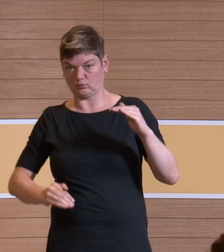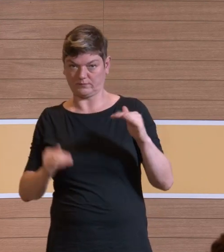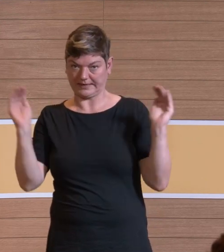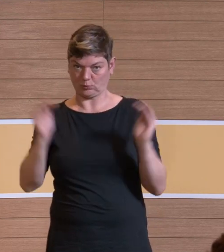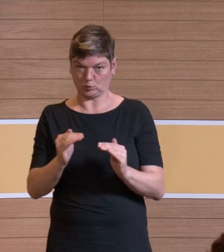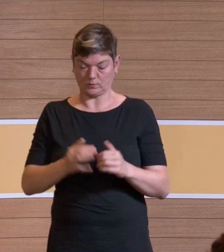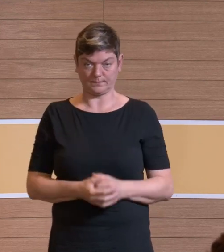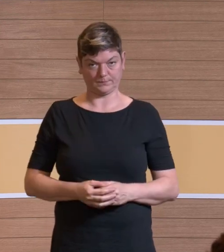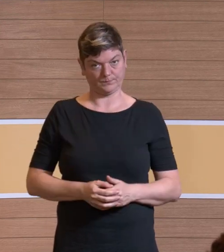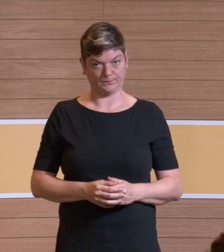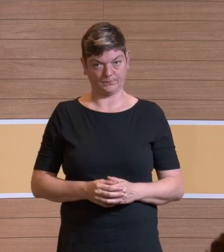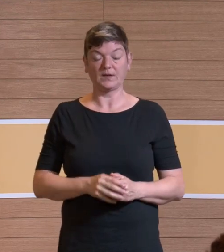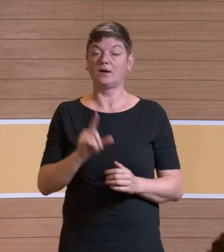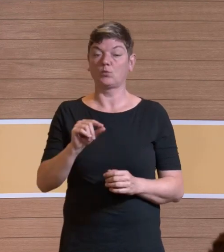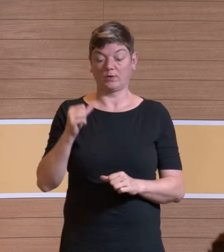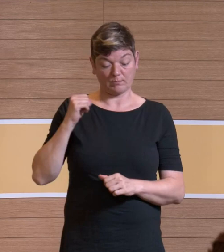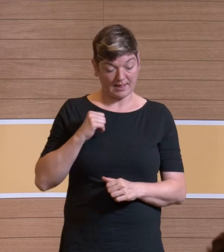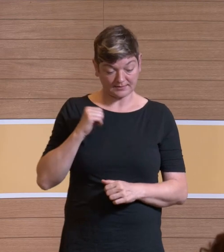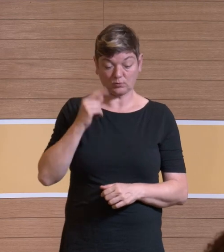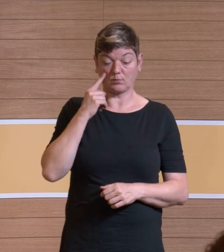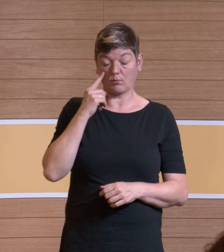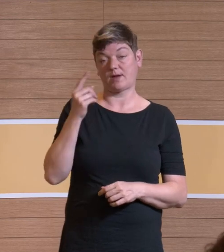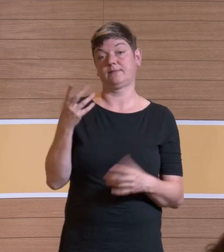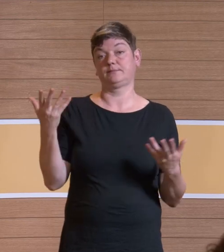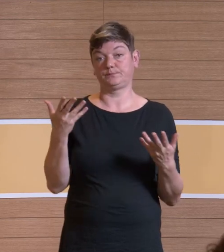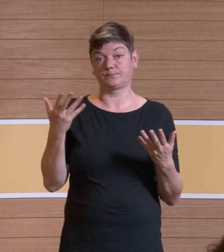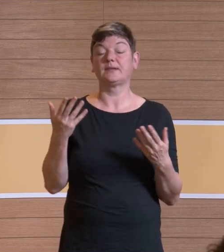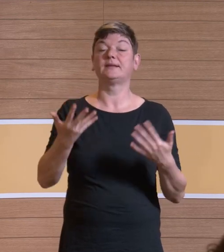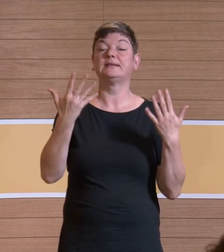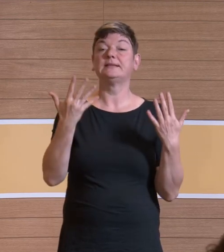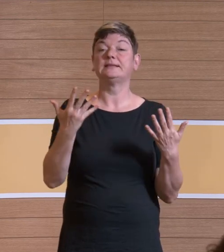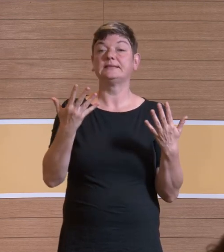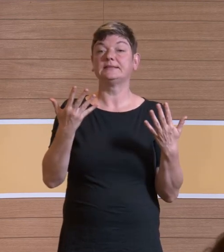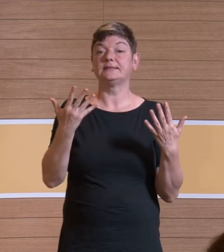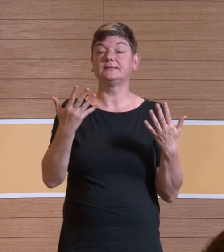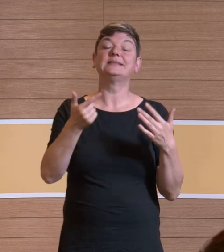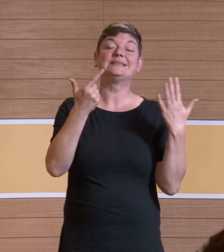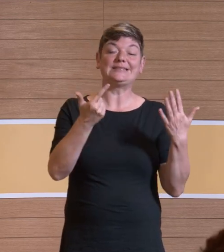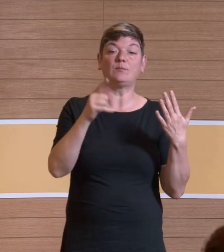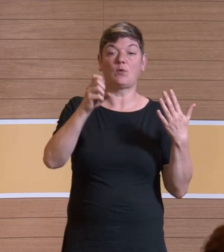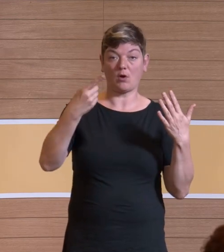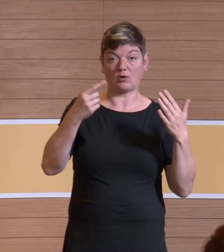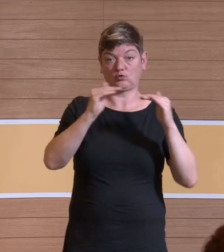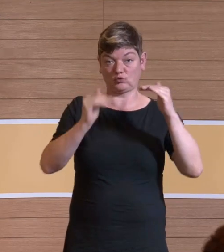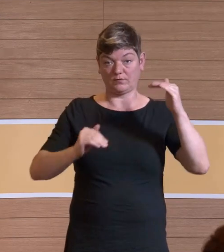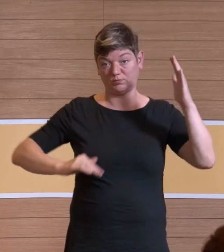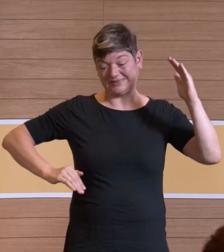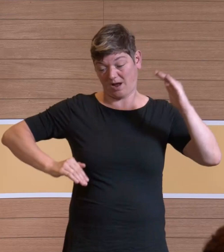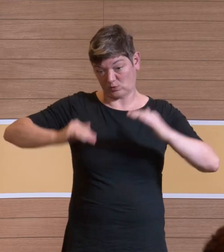jetzt, wir haben eine Belastung, die liegt im Bereich von sieben Lokstufen, die entfernt werden müssen.